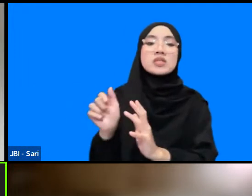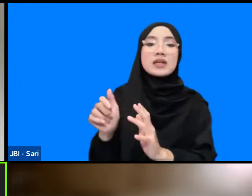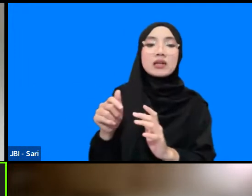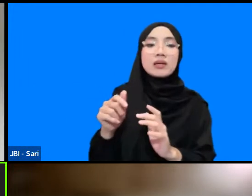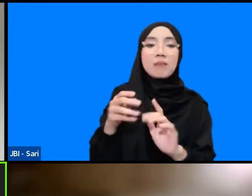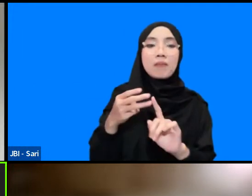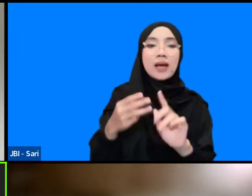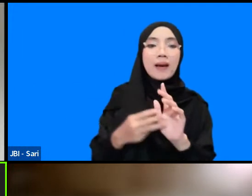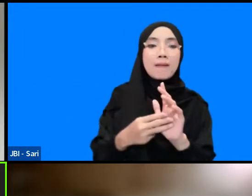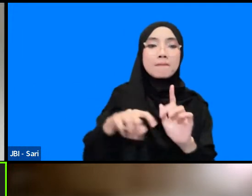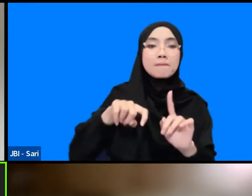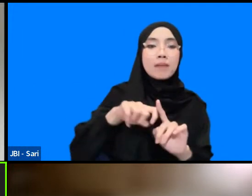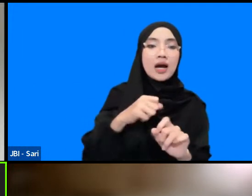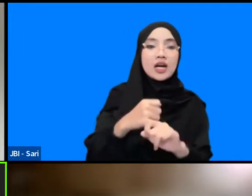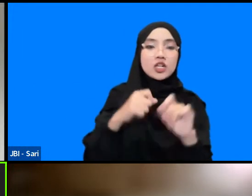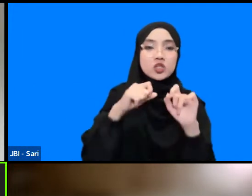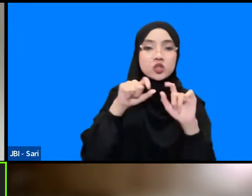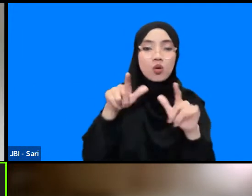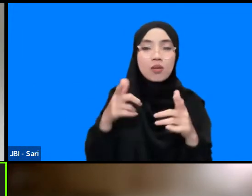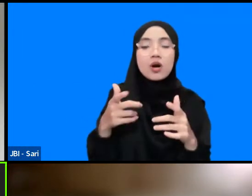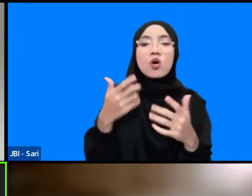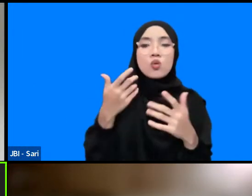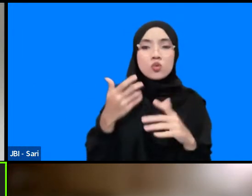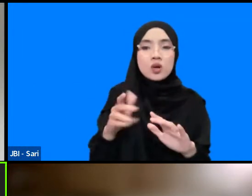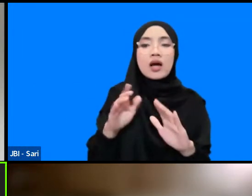BMKG sudah melaksanakan